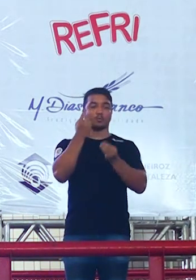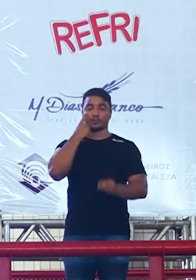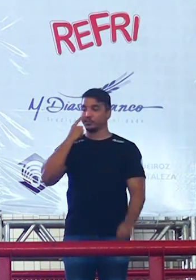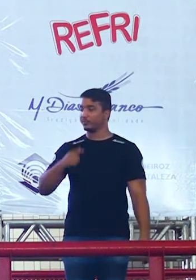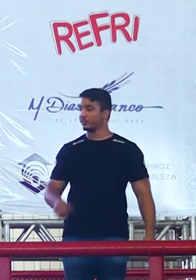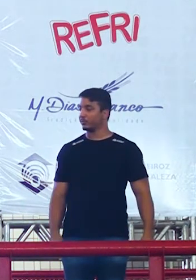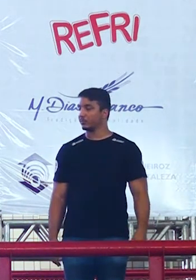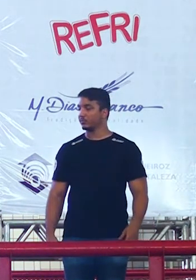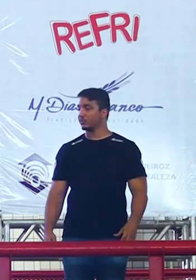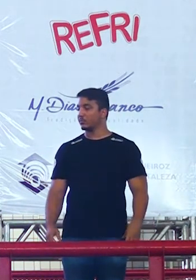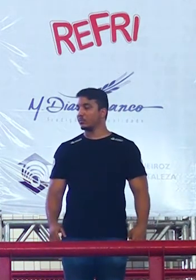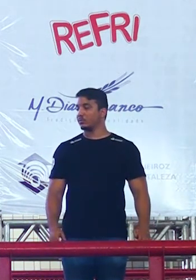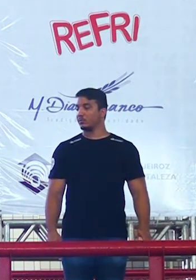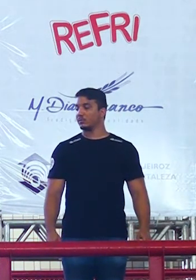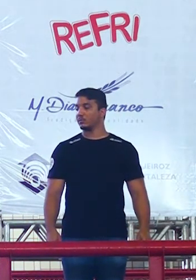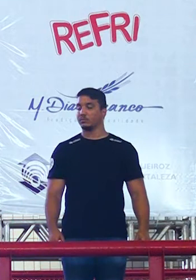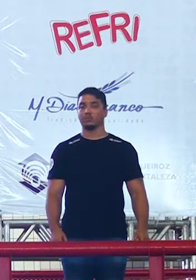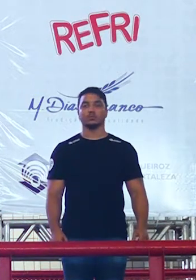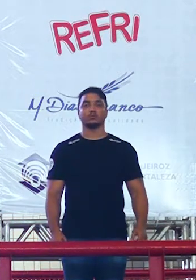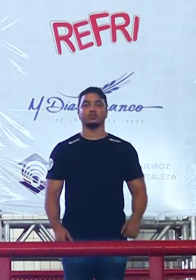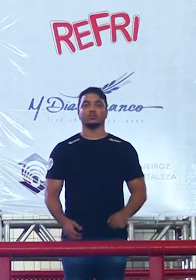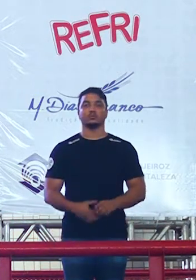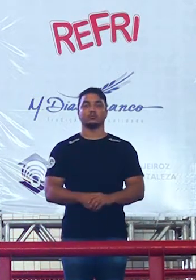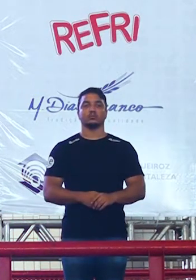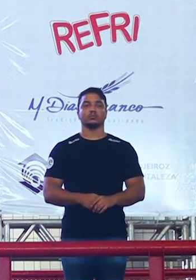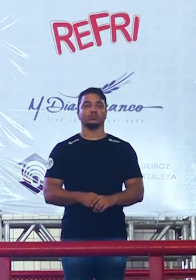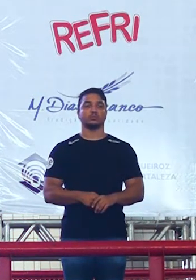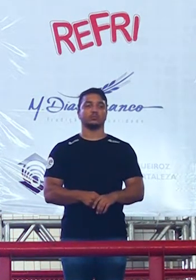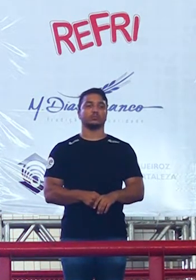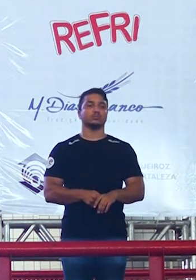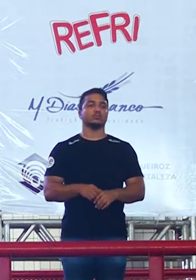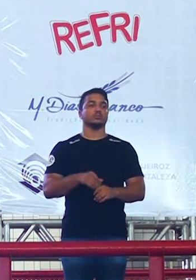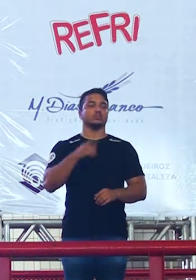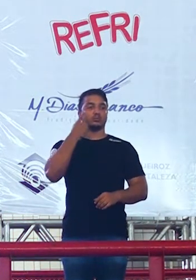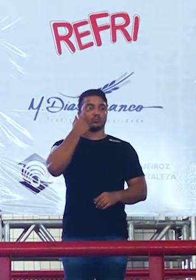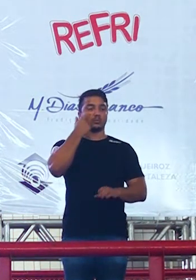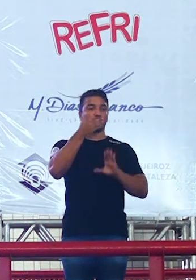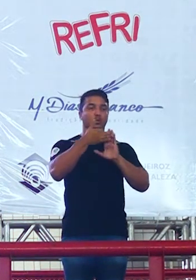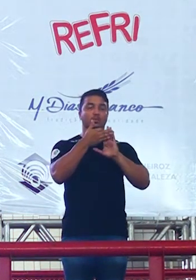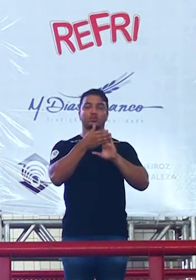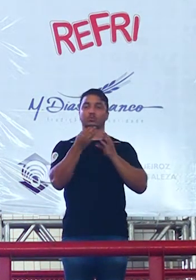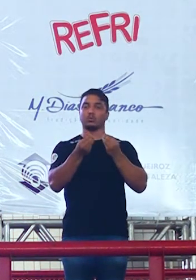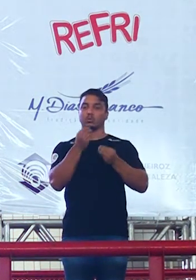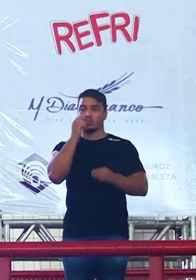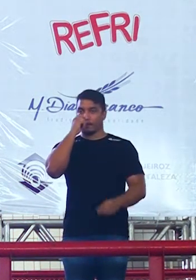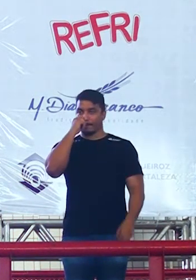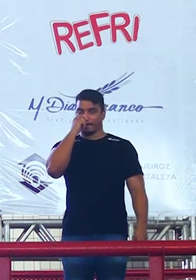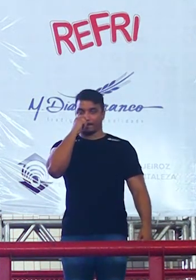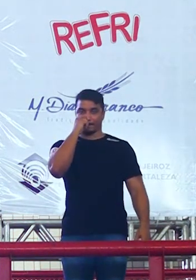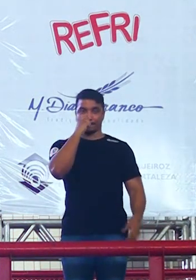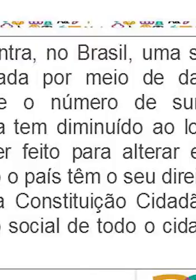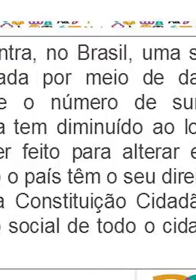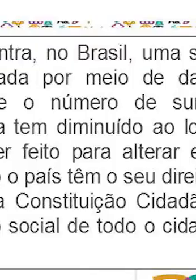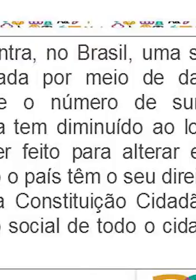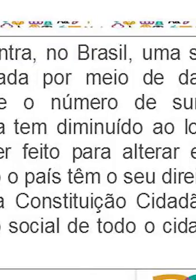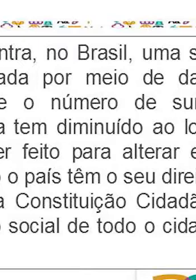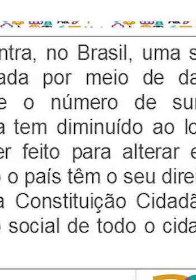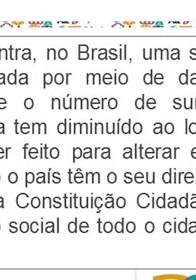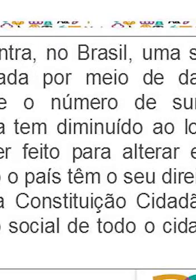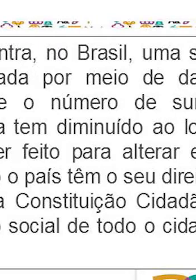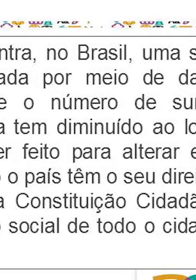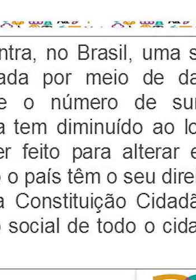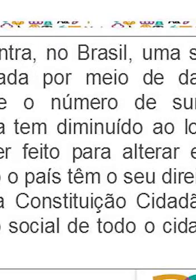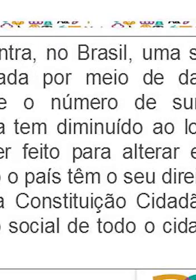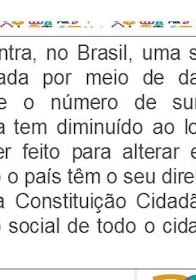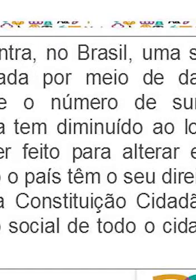aluno mil olha a introdução do monstro a formação educacional